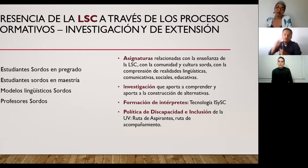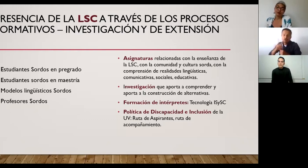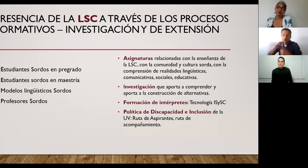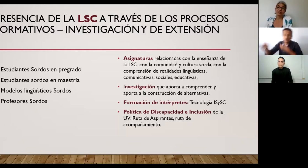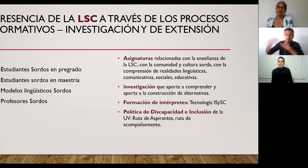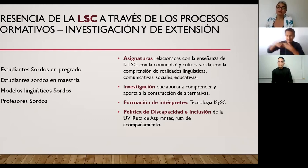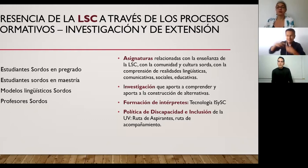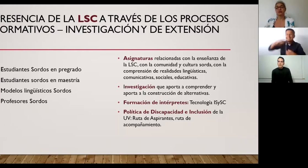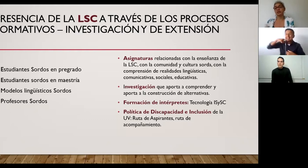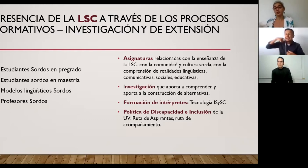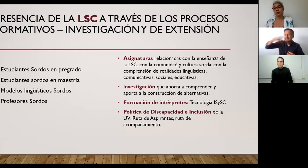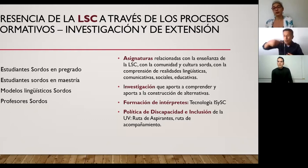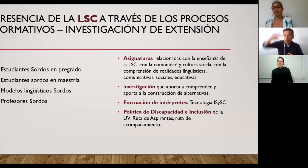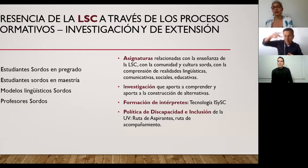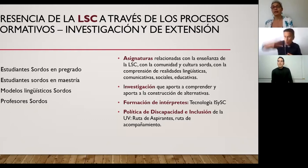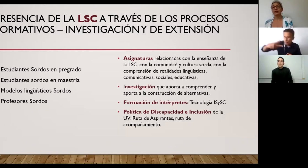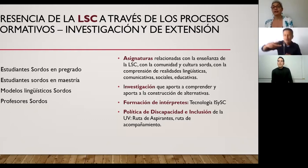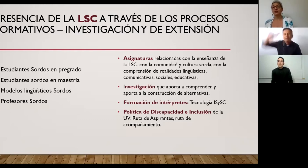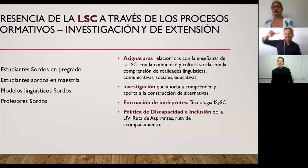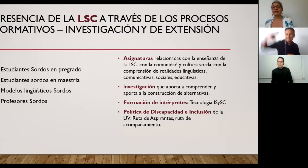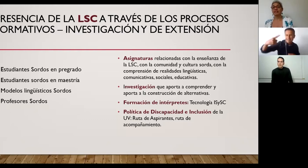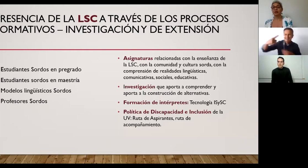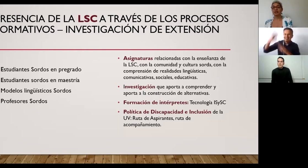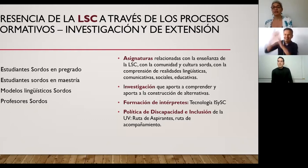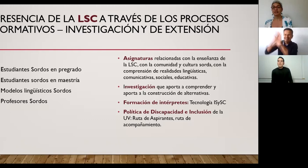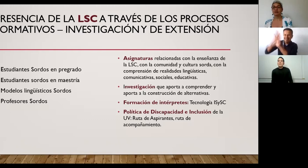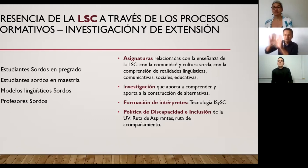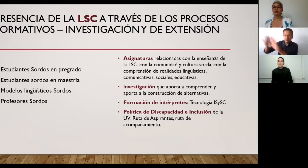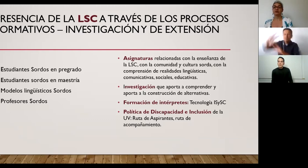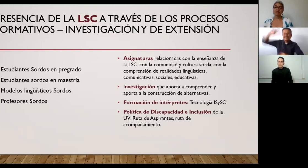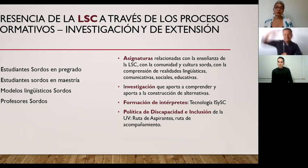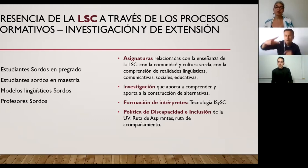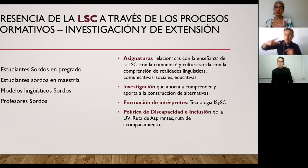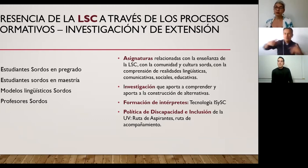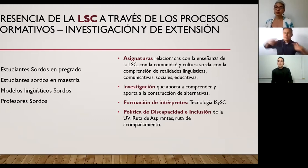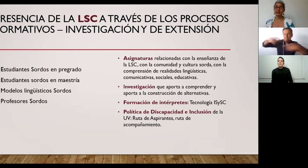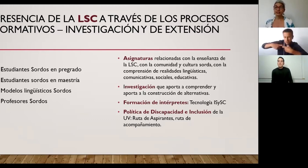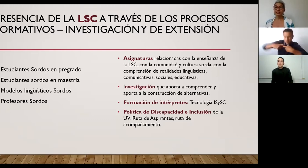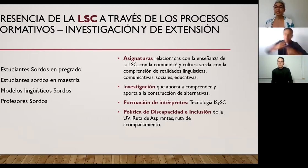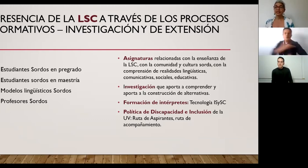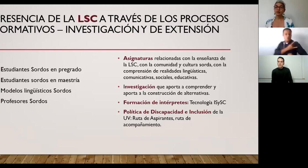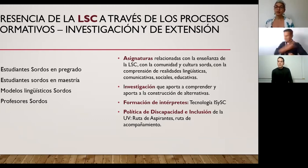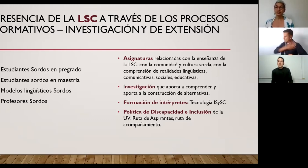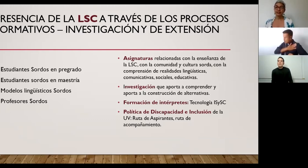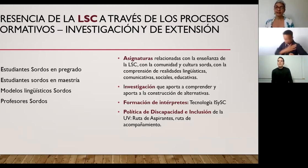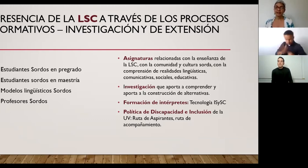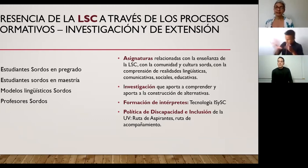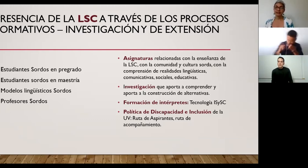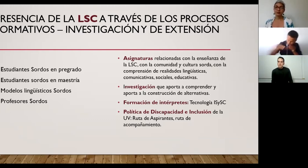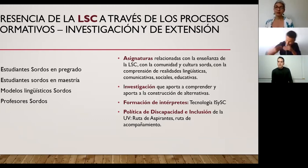hace con los oyentes sino que su segunda lengua fue el español escrito entonces se hizo todo el ajuste para que él pudiera acceder a la